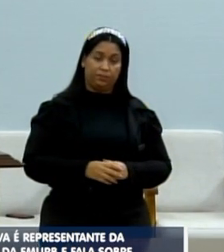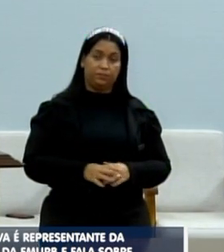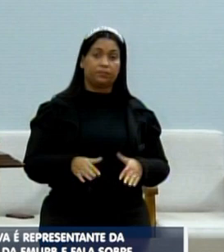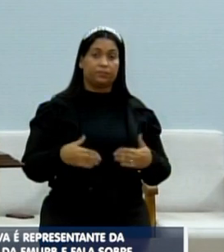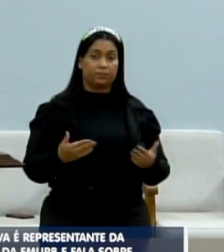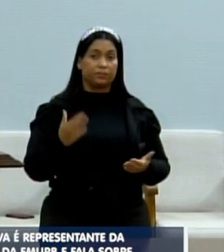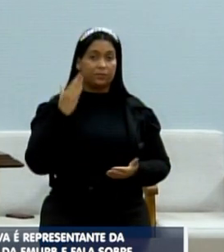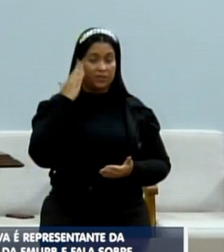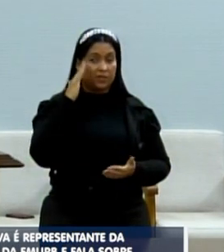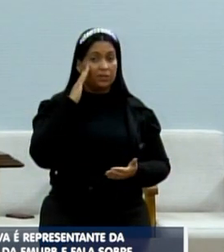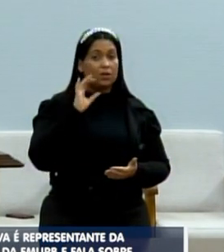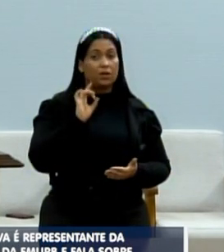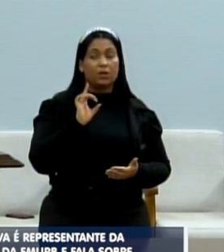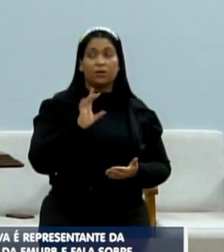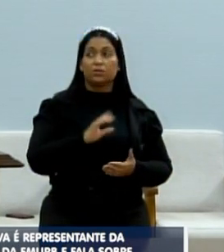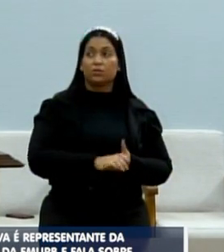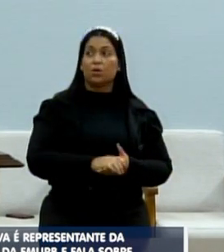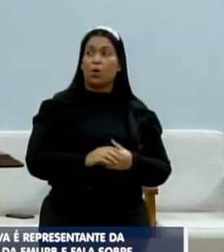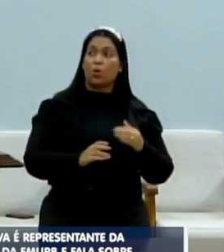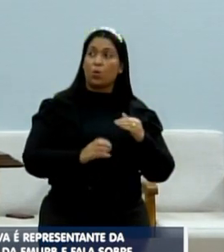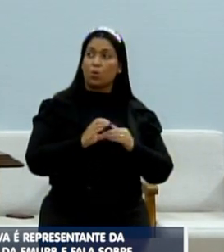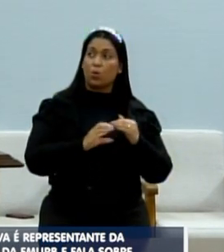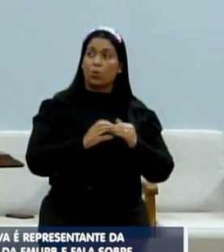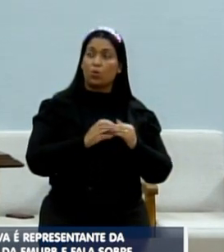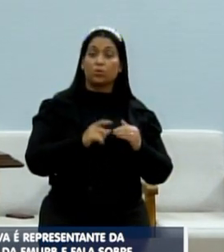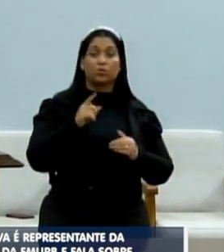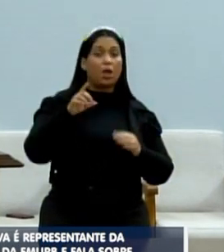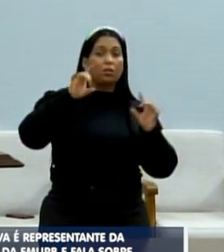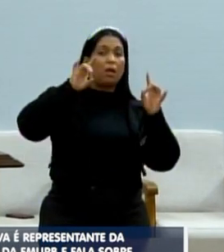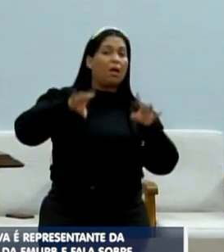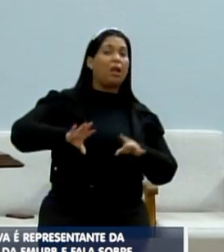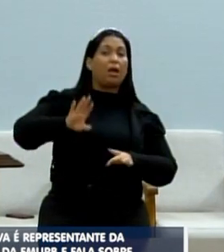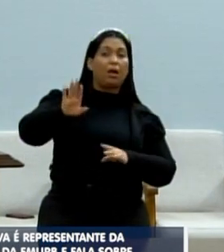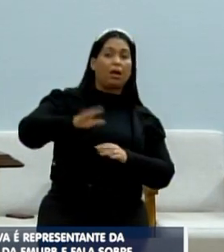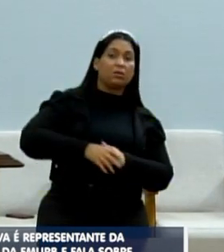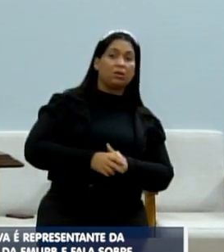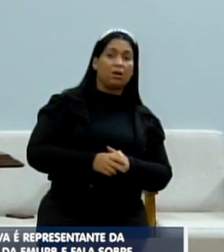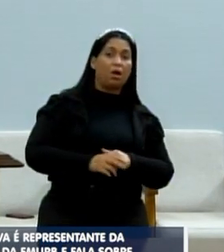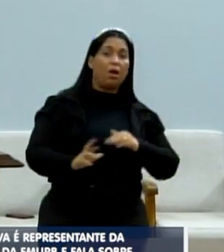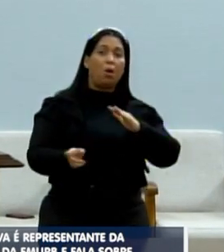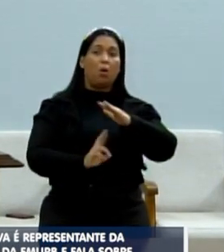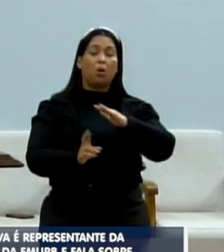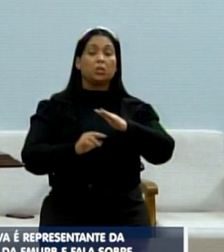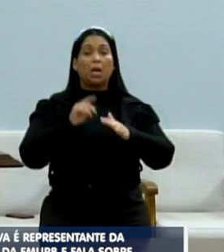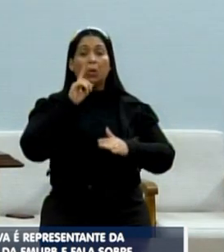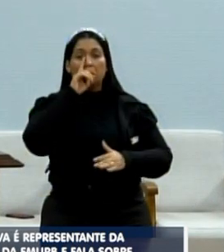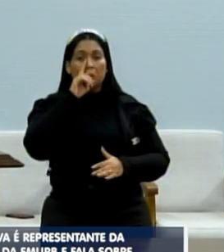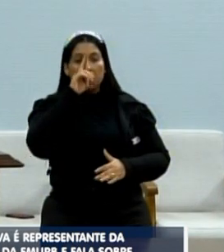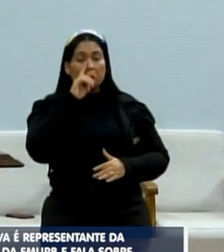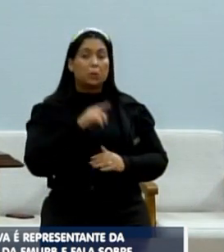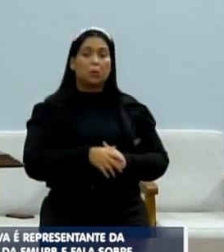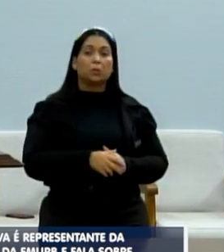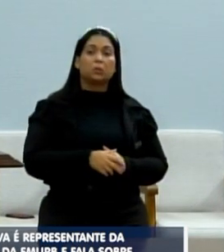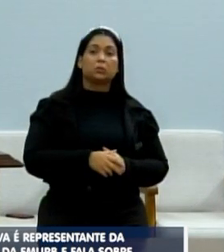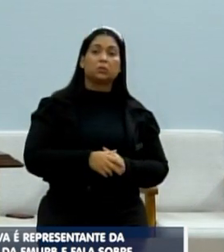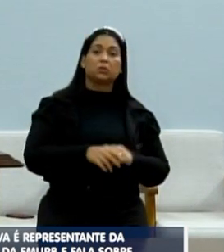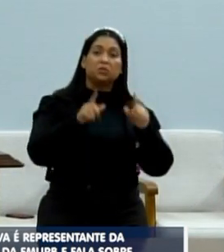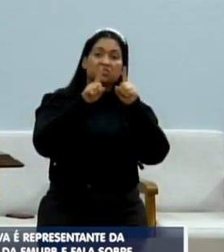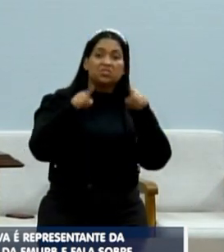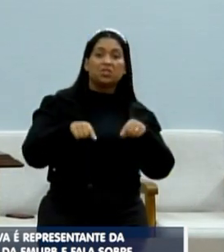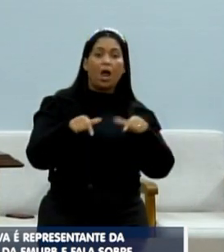Entendeu? E é a questão de concurso. A gente está largado lá no terminal, correndo risco. Funcionário trabalha lá